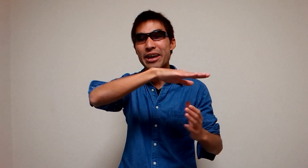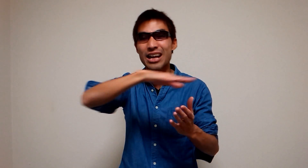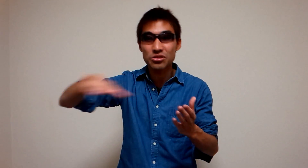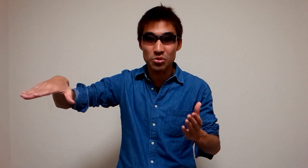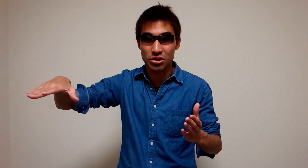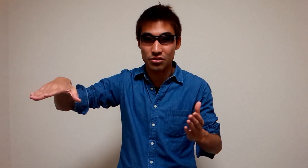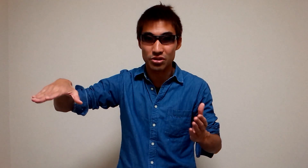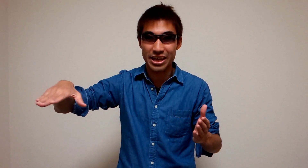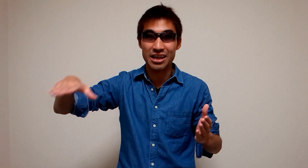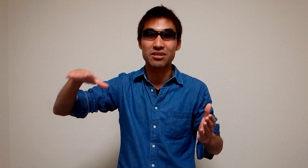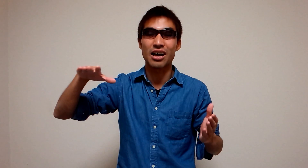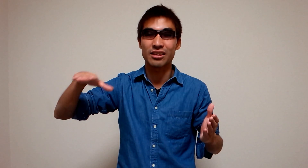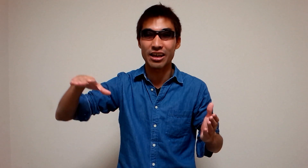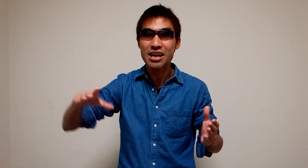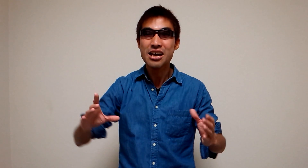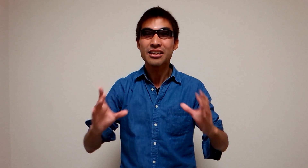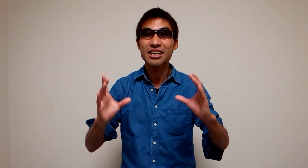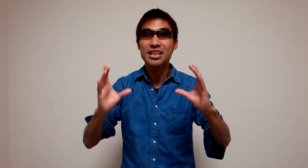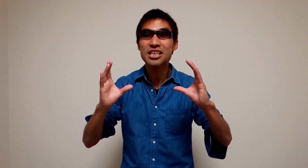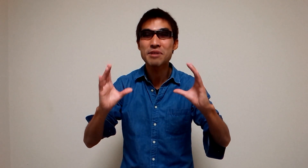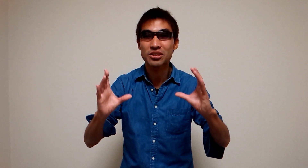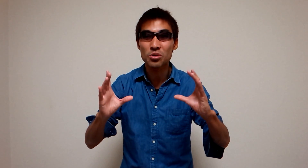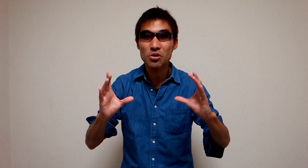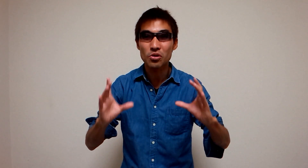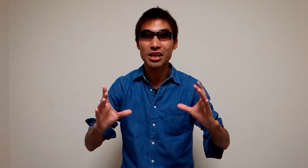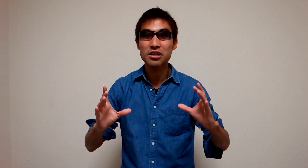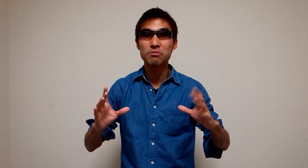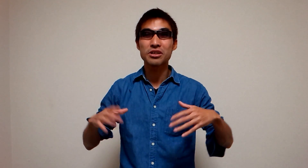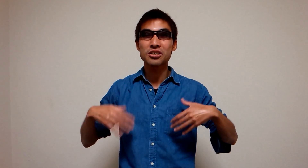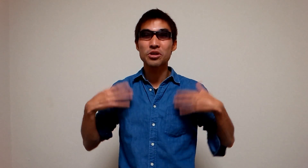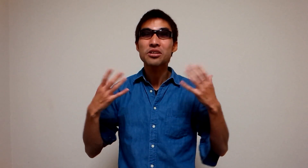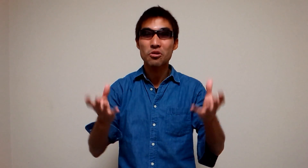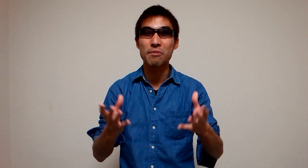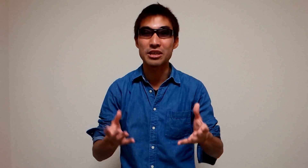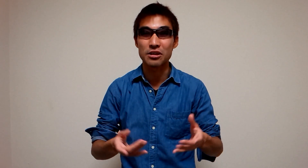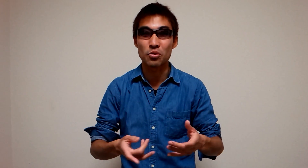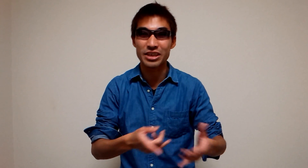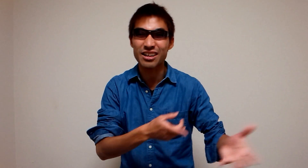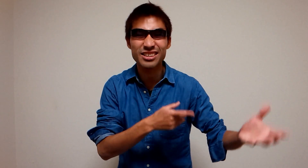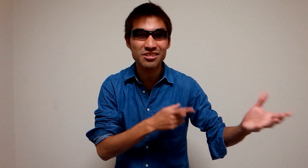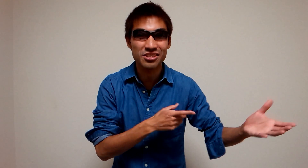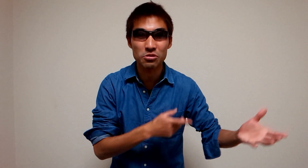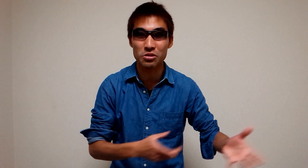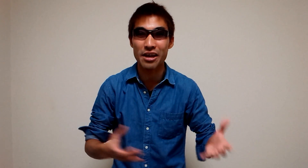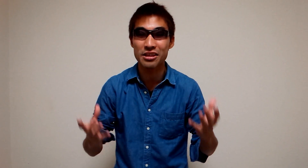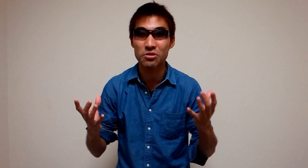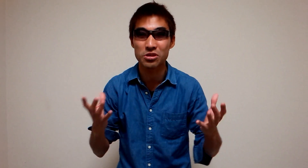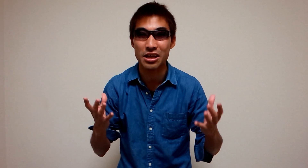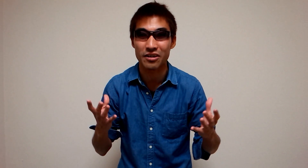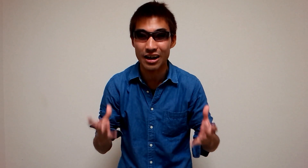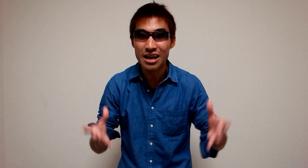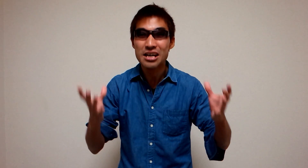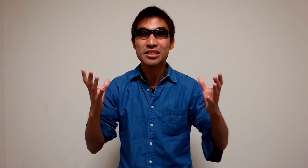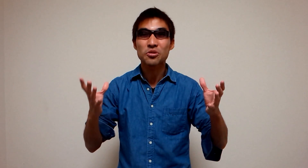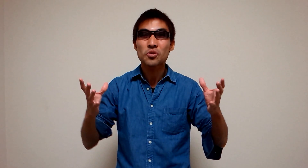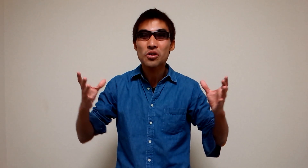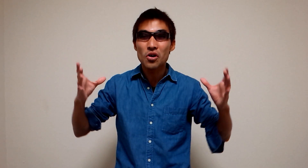減らそうっていう計画があってで今それを例えば昔のヒットラーみたいに虐殺しちゃうと大変なことになるからそれを